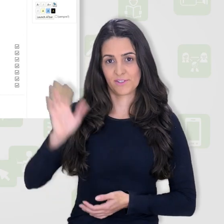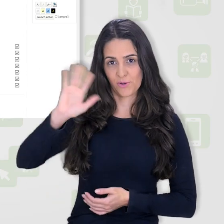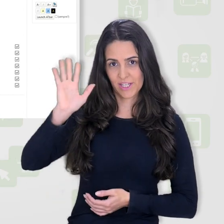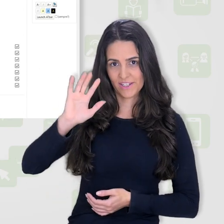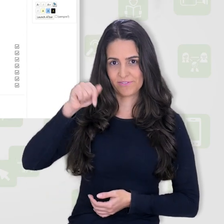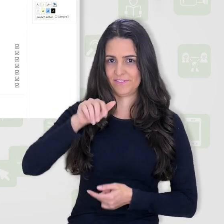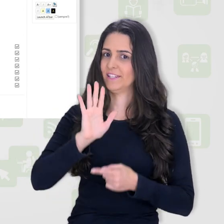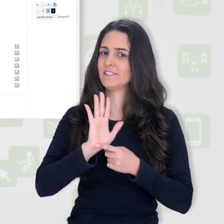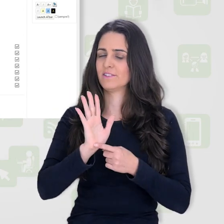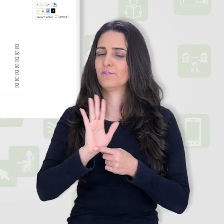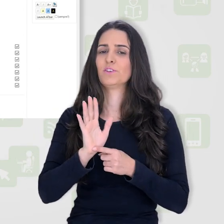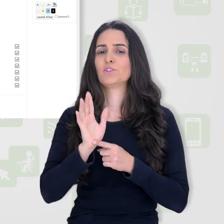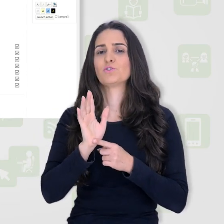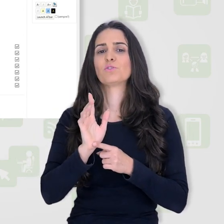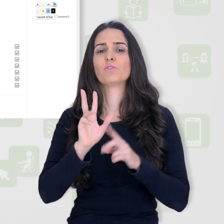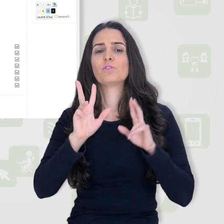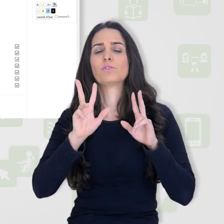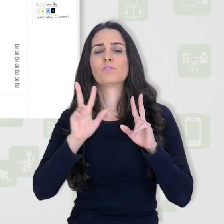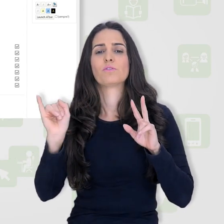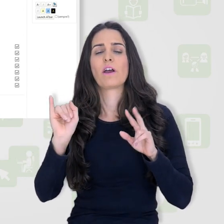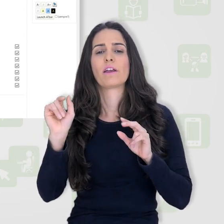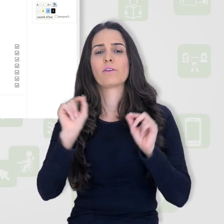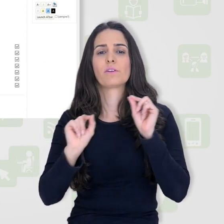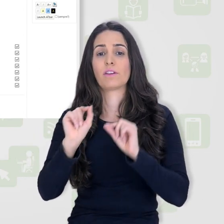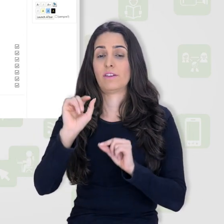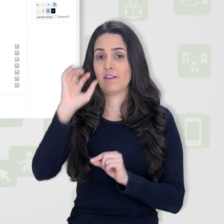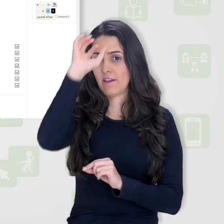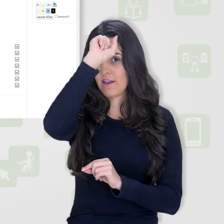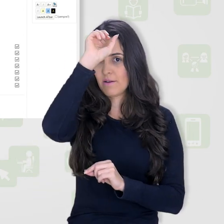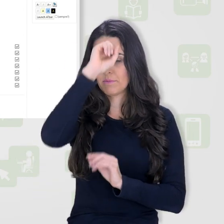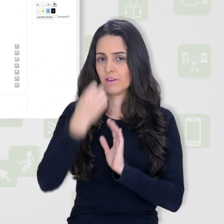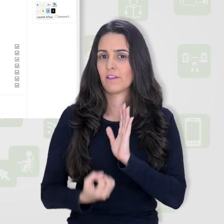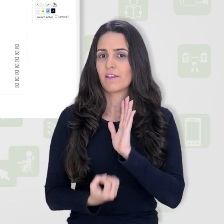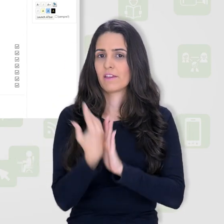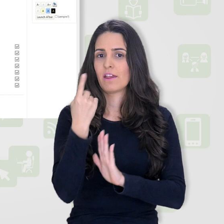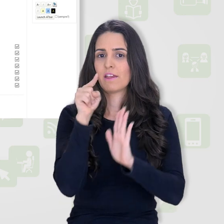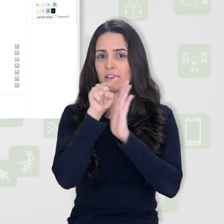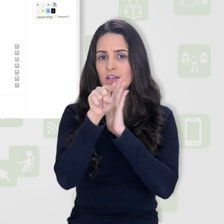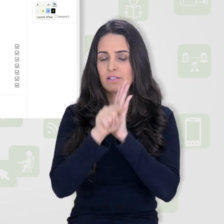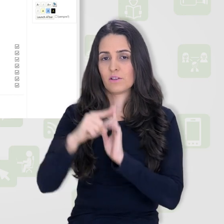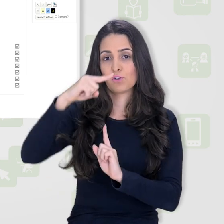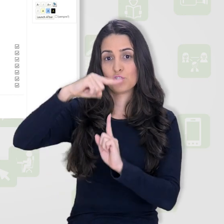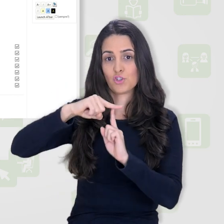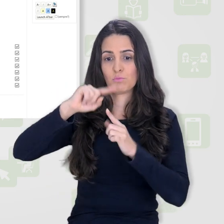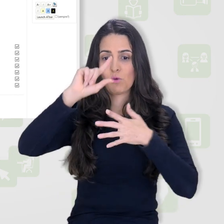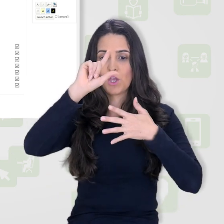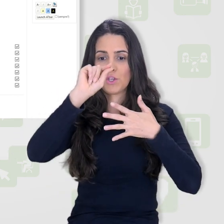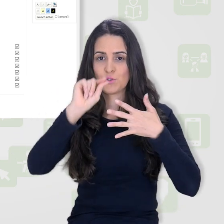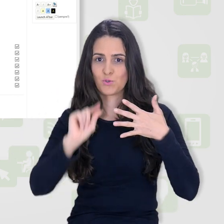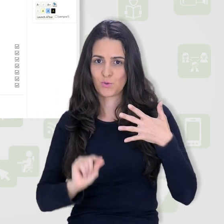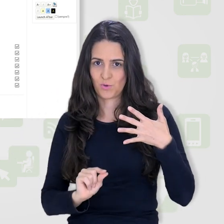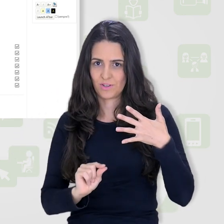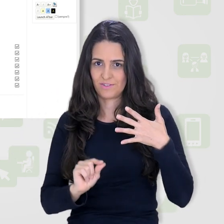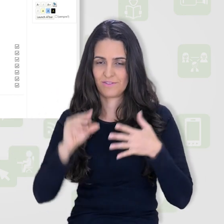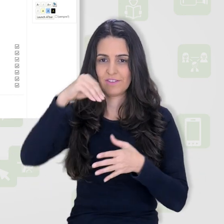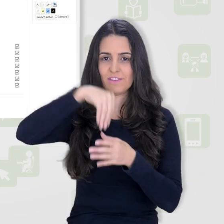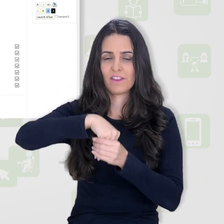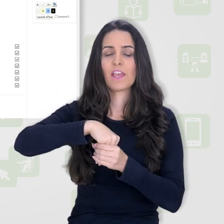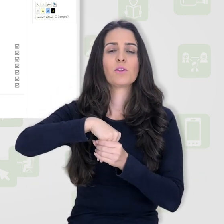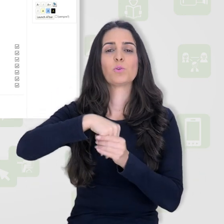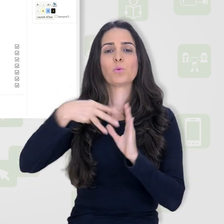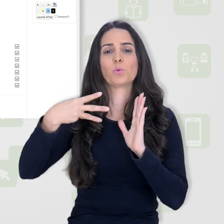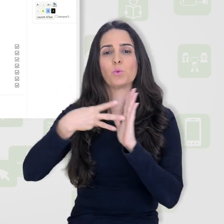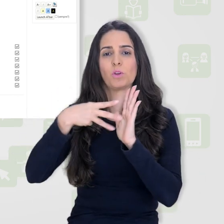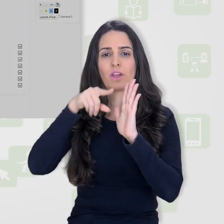Olá, neste vídeo tutorial vamos aprender a criar questão do tipo múltipla escolha para atividade